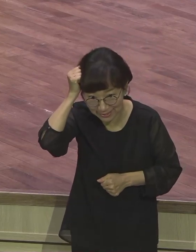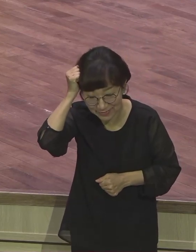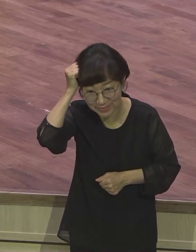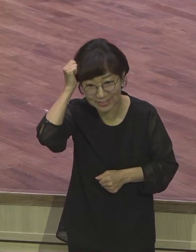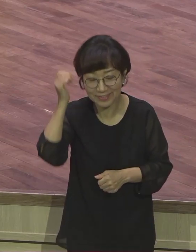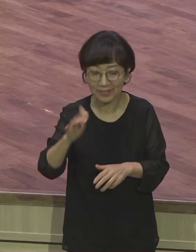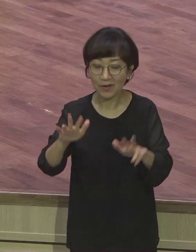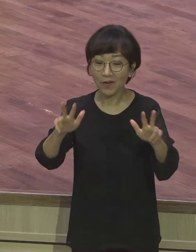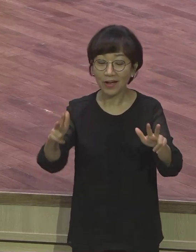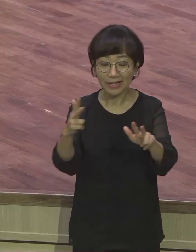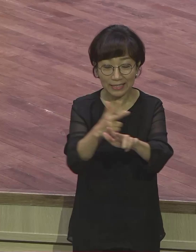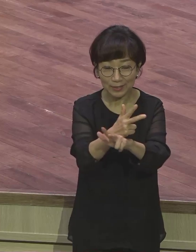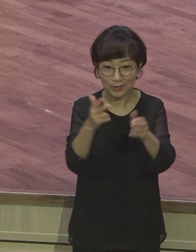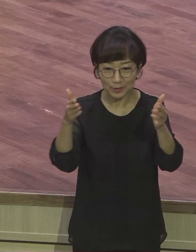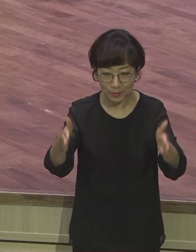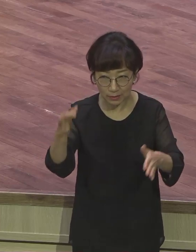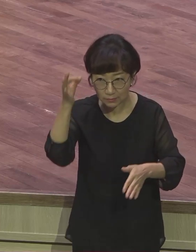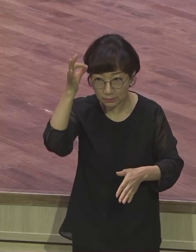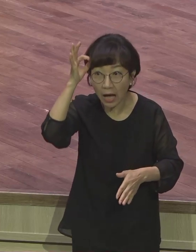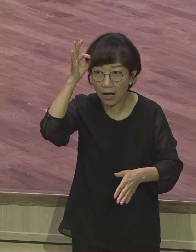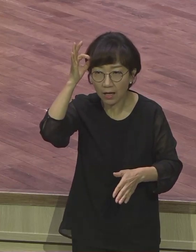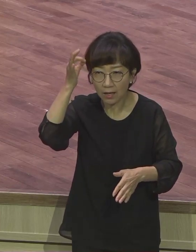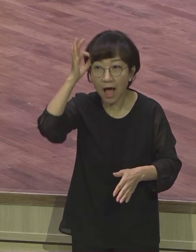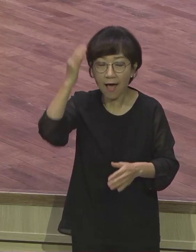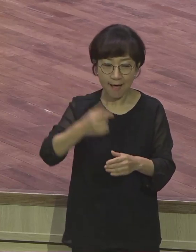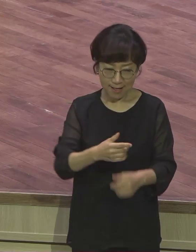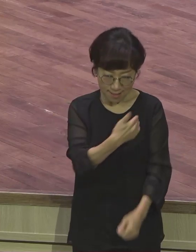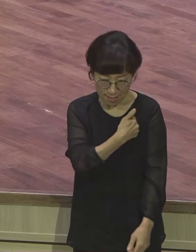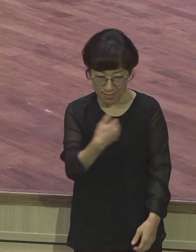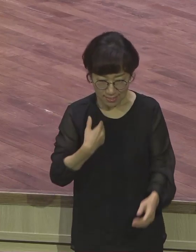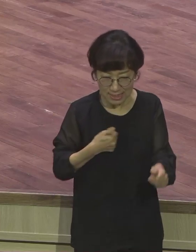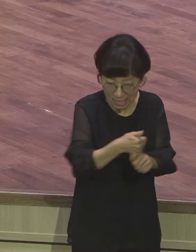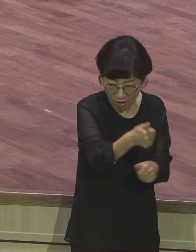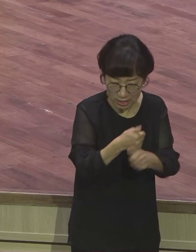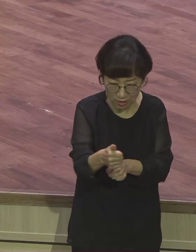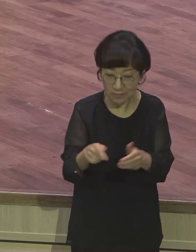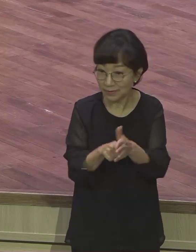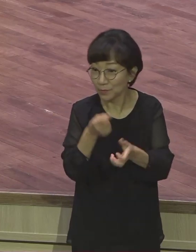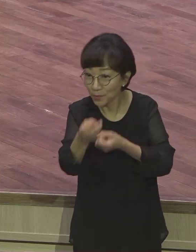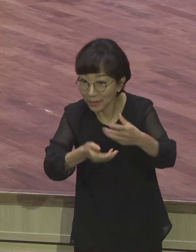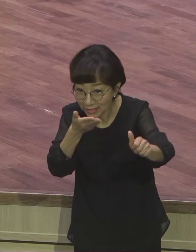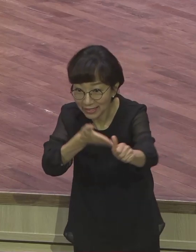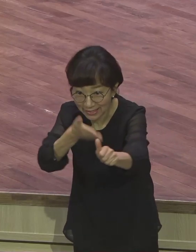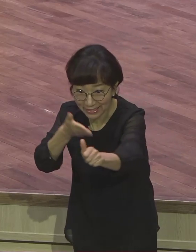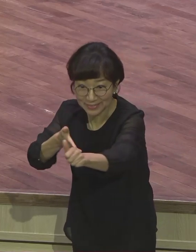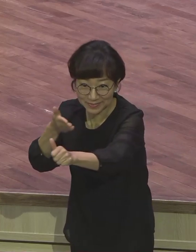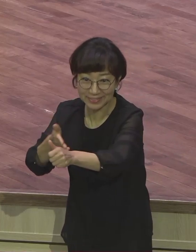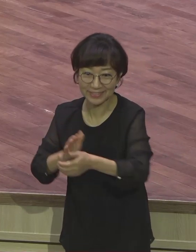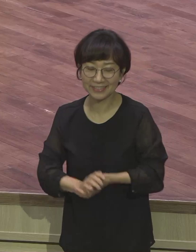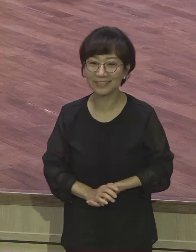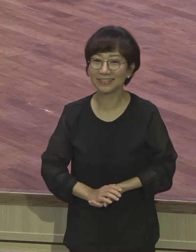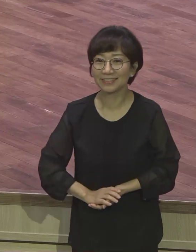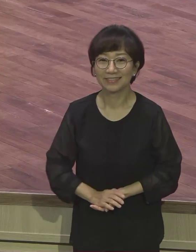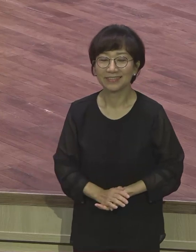순간순간마다 넉넉히 이긴다. 신앙 고백하시기 바랍니다. 우리